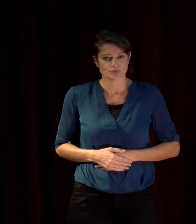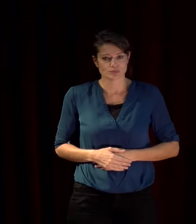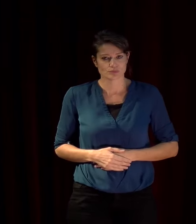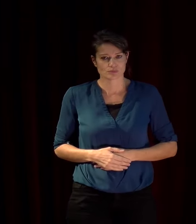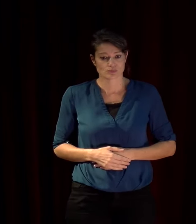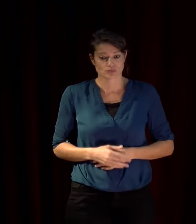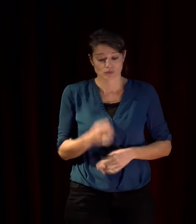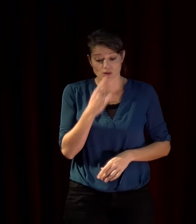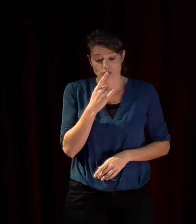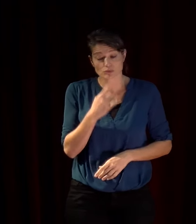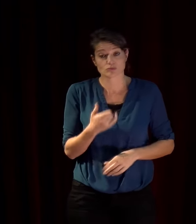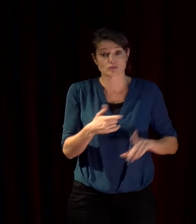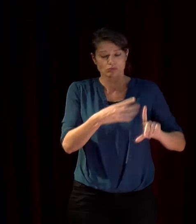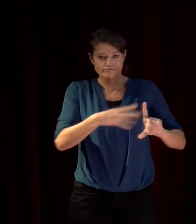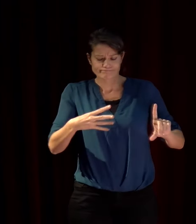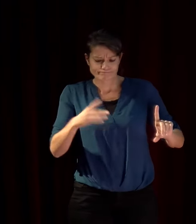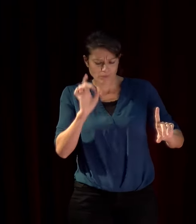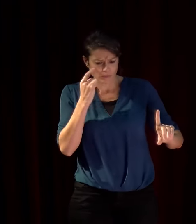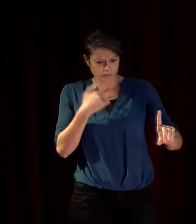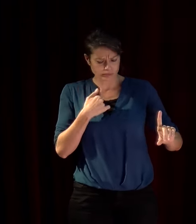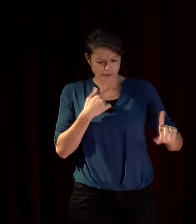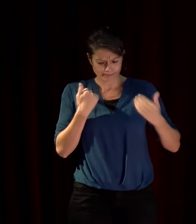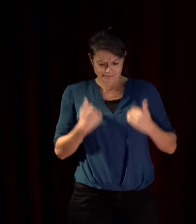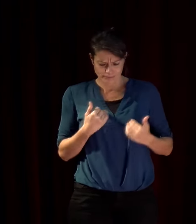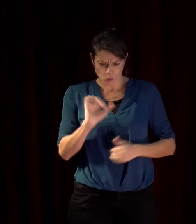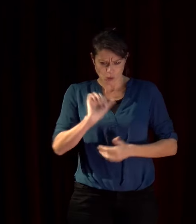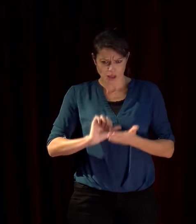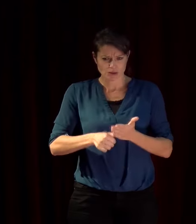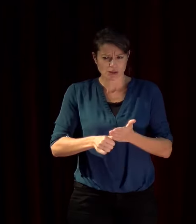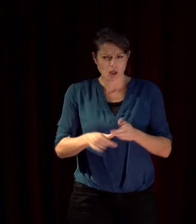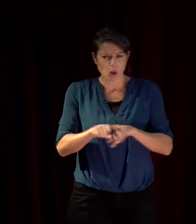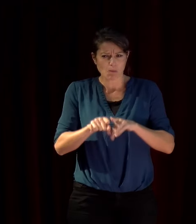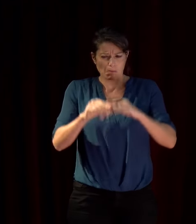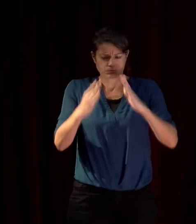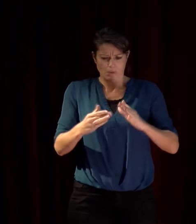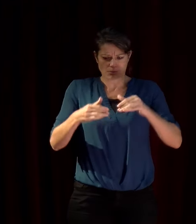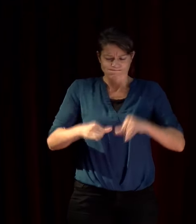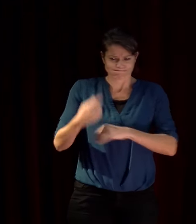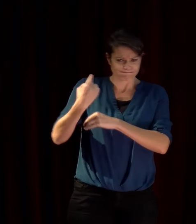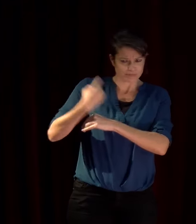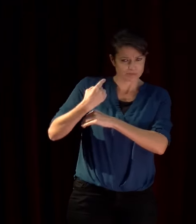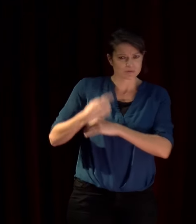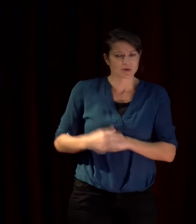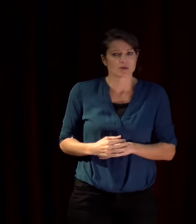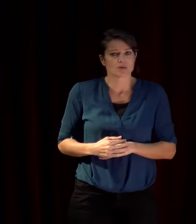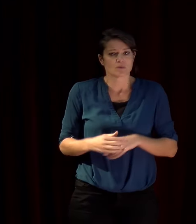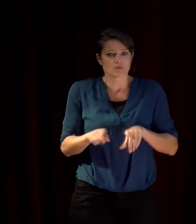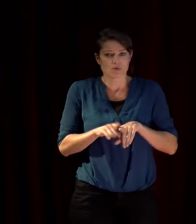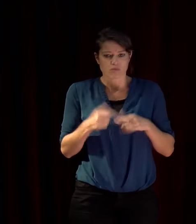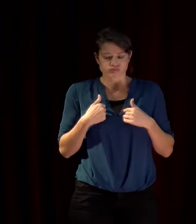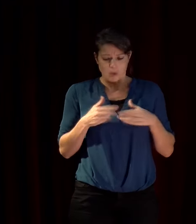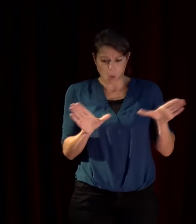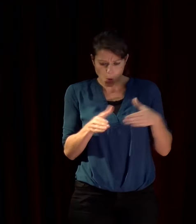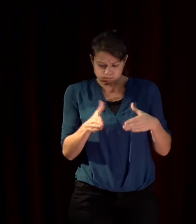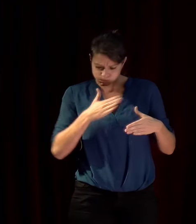qu'une identité c'est une sorte d'assignation à résidence c'est croire que nous sommes que notre ethnie